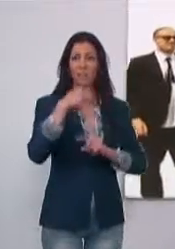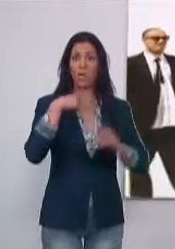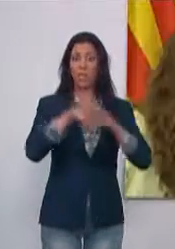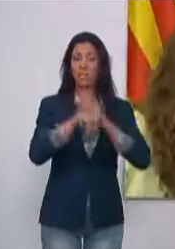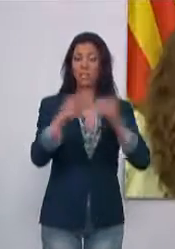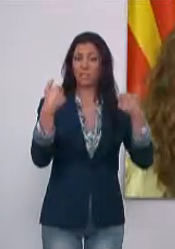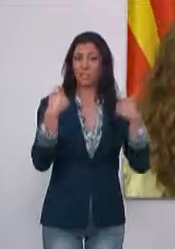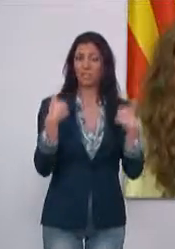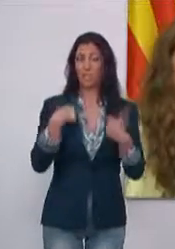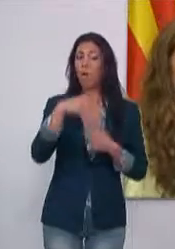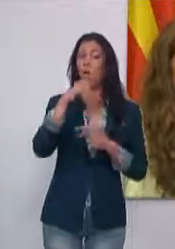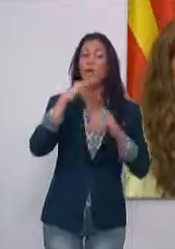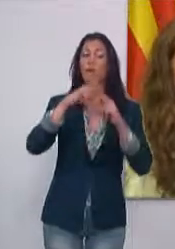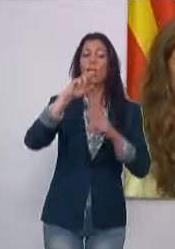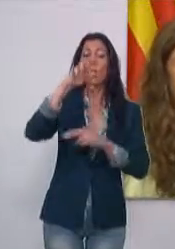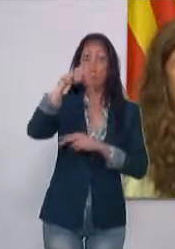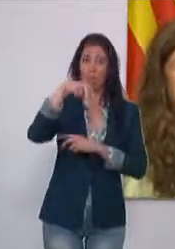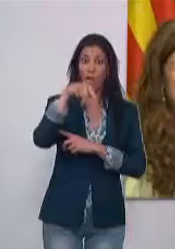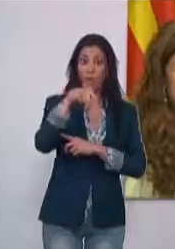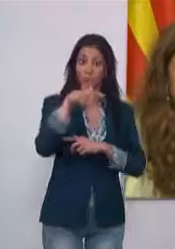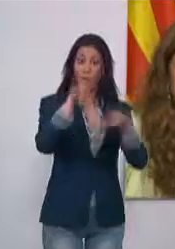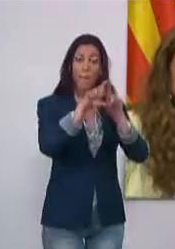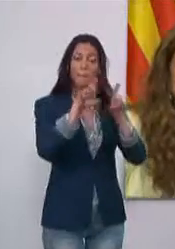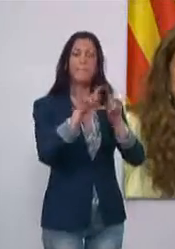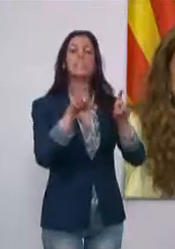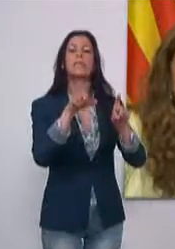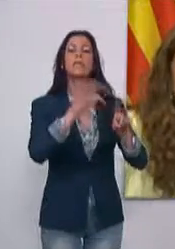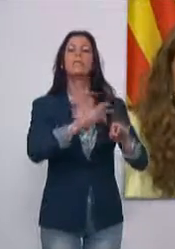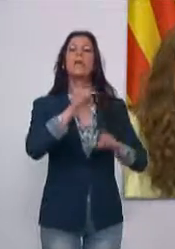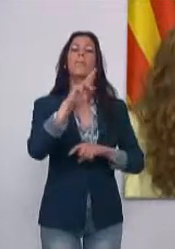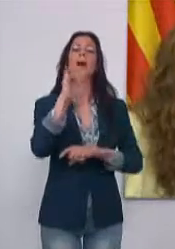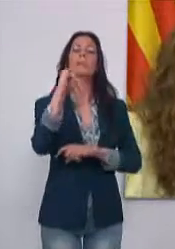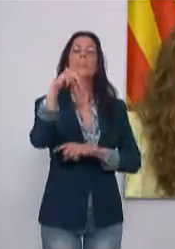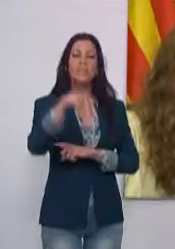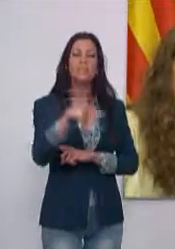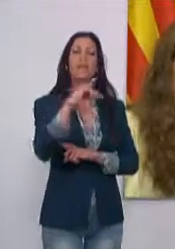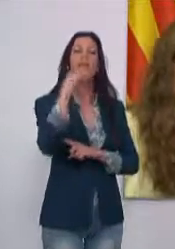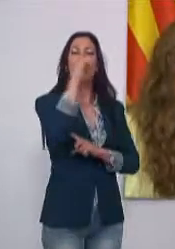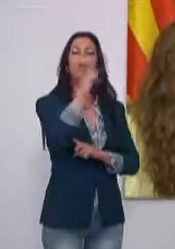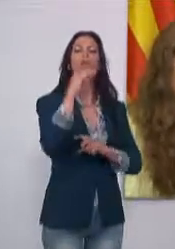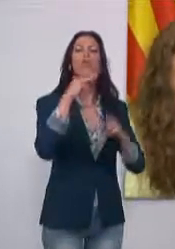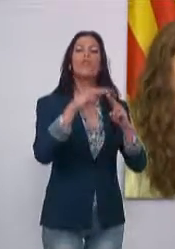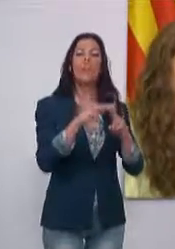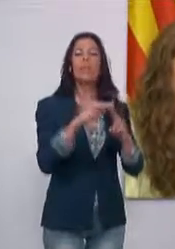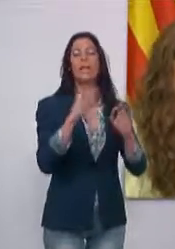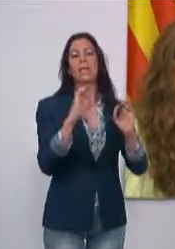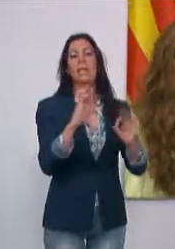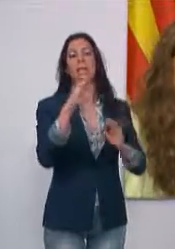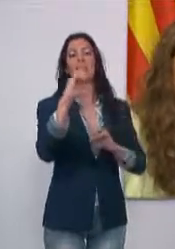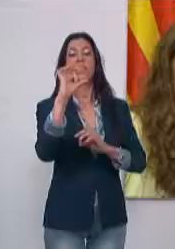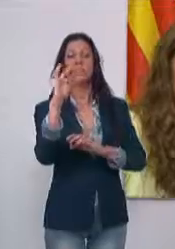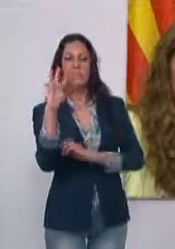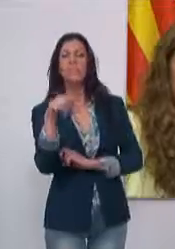aniversario. La gerente de bodegas motrileñas Andrea Martín explicaba que el concierto se enmarca en el llamado